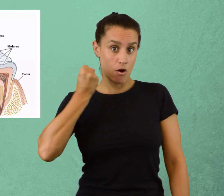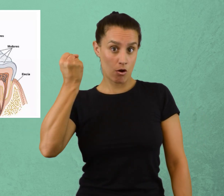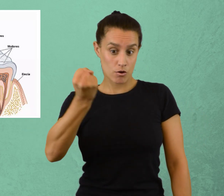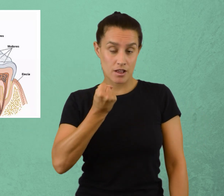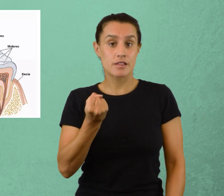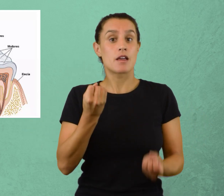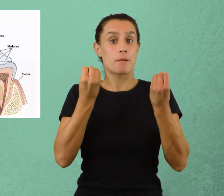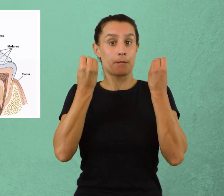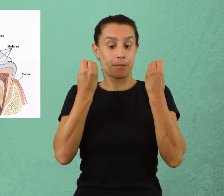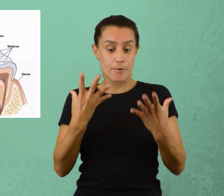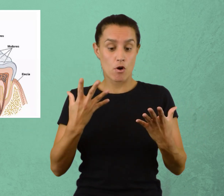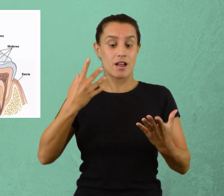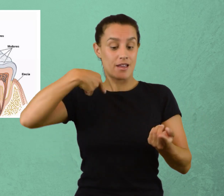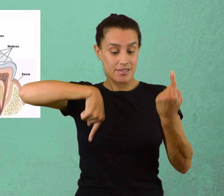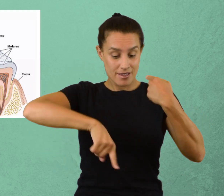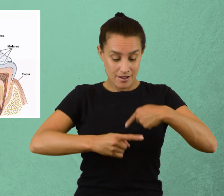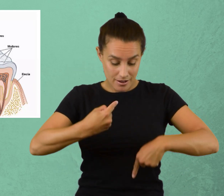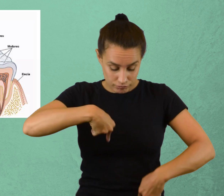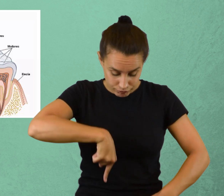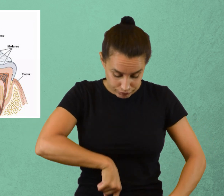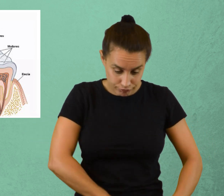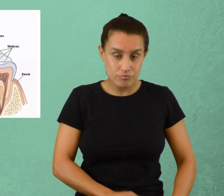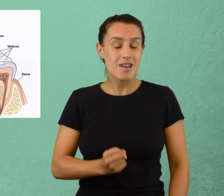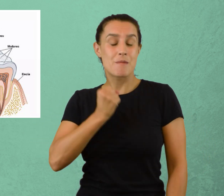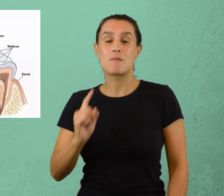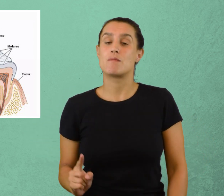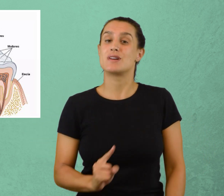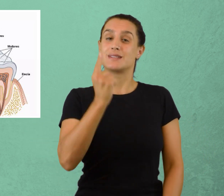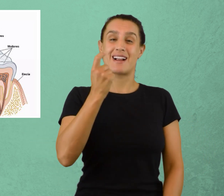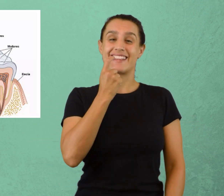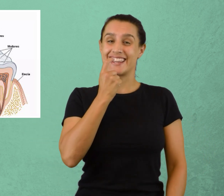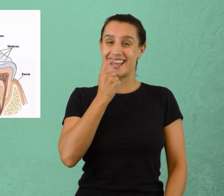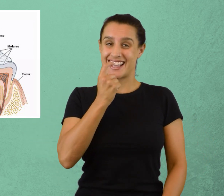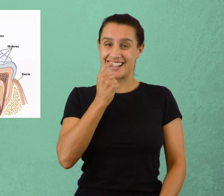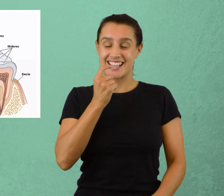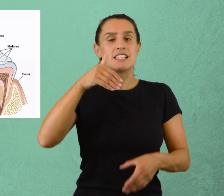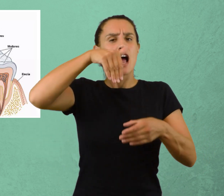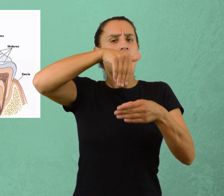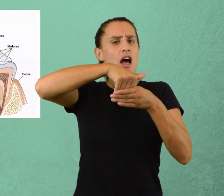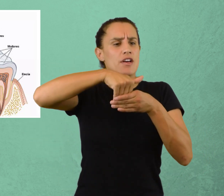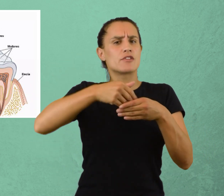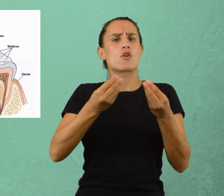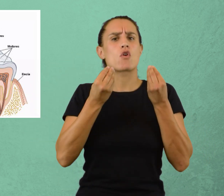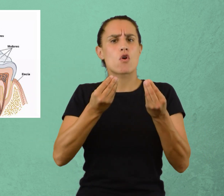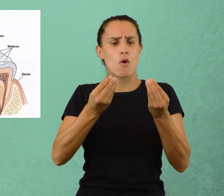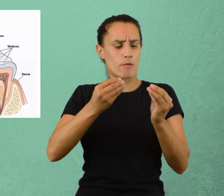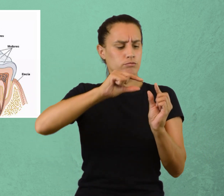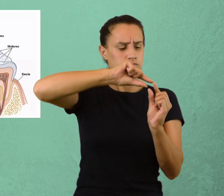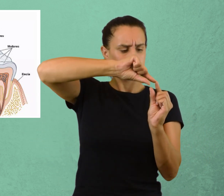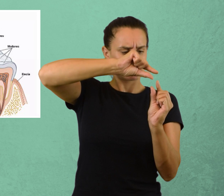fundamental en la primera etapa del proceso digestivo. Su estructura está compuesta por la pulpa